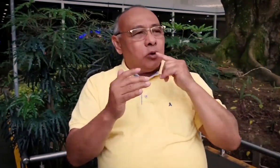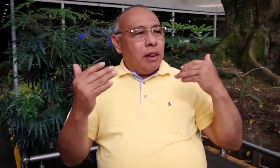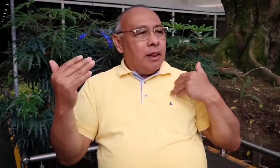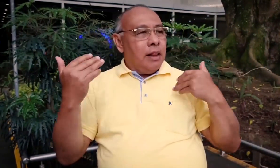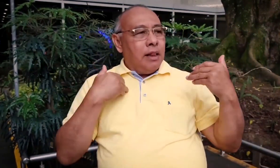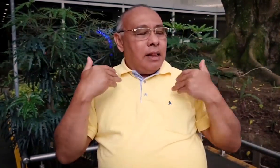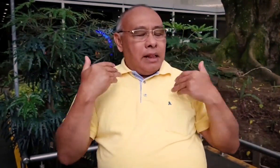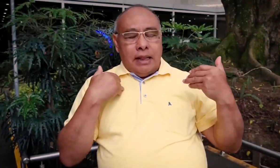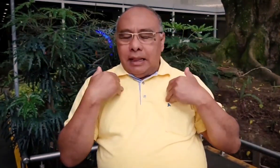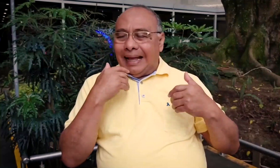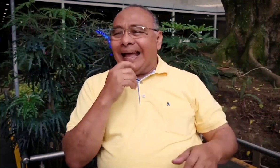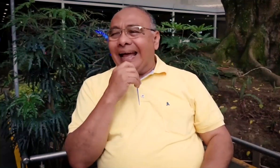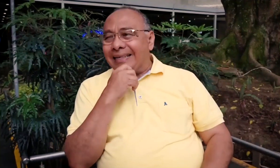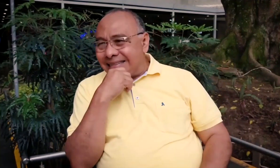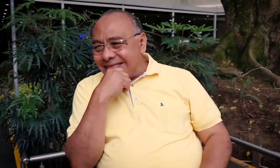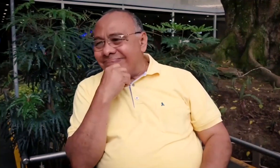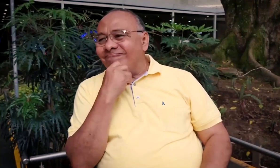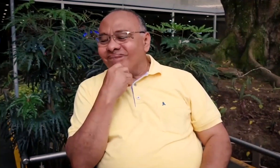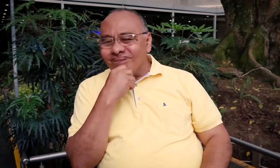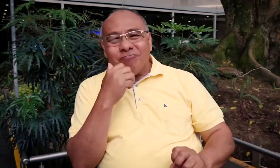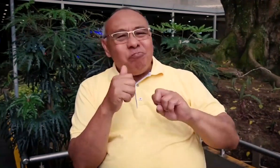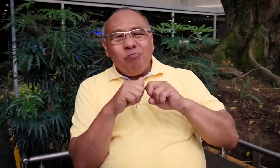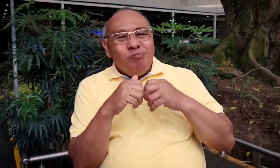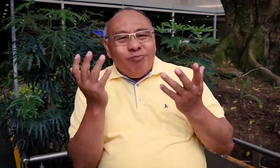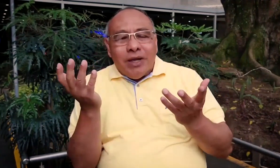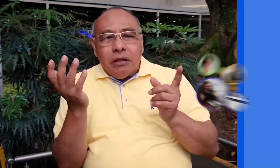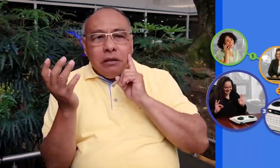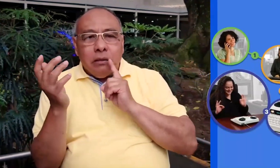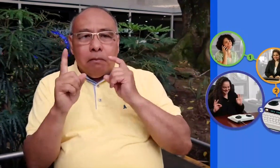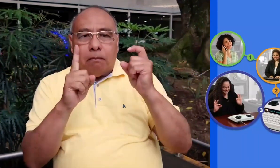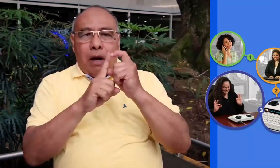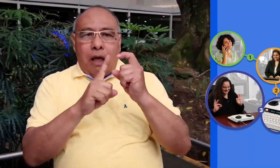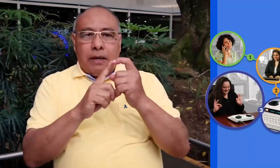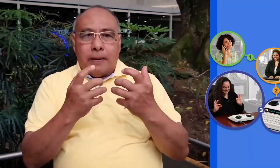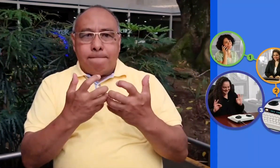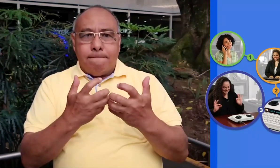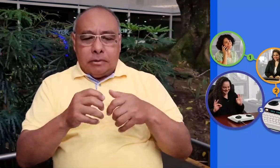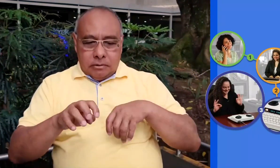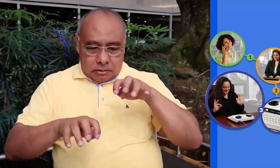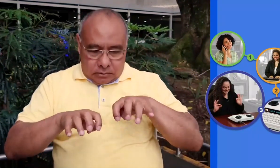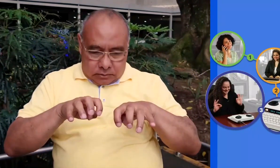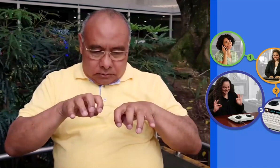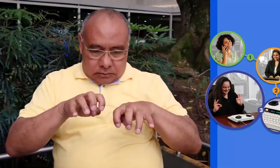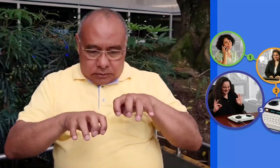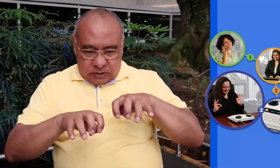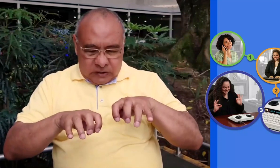Entonces empiezan a surgir una situación en la cual las personas sordas nos hacen un llamado. Y es que hay una problemática. Las personas sordas no conocían todo el